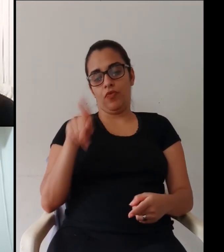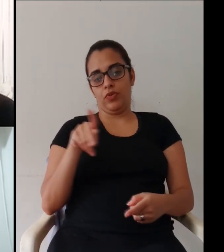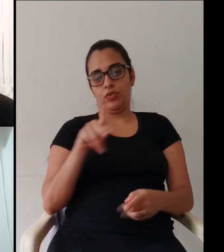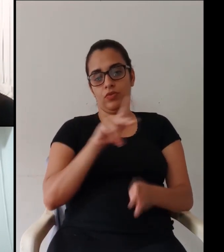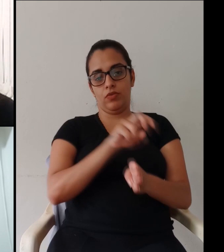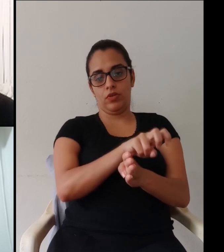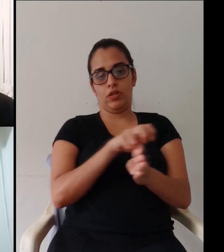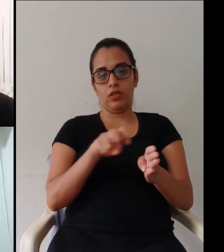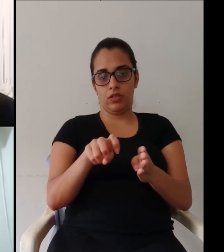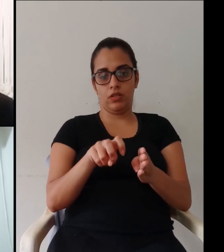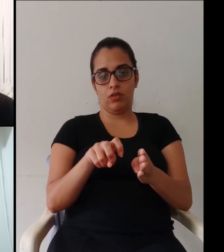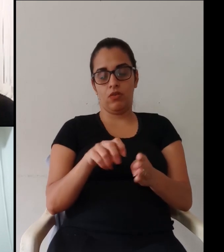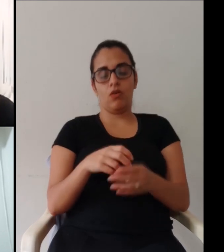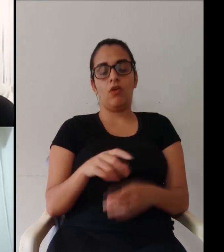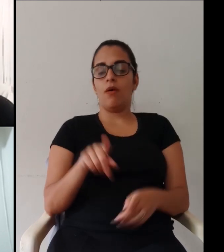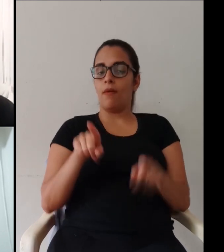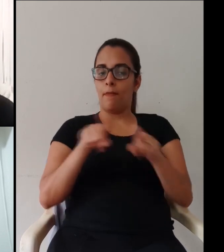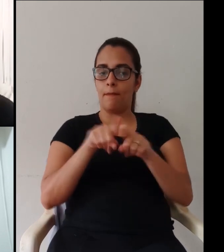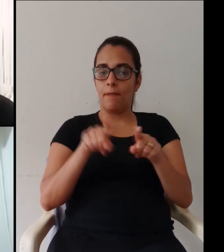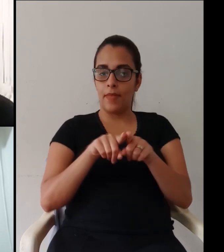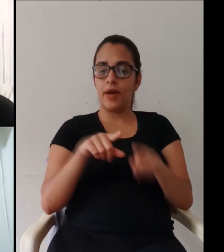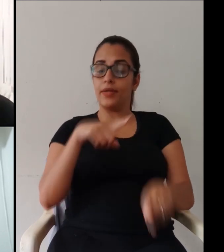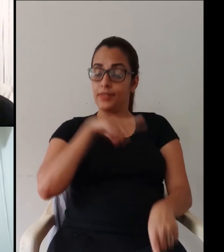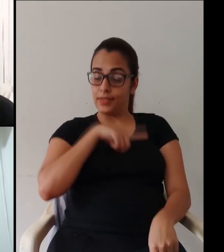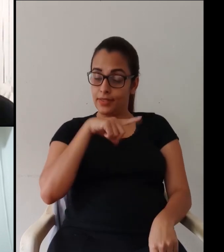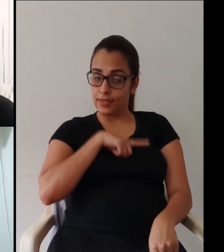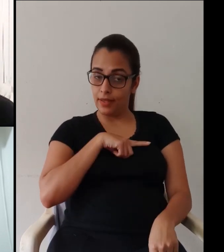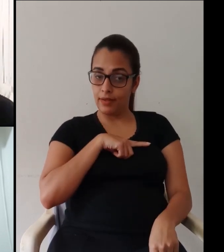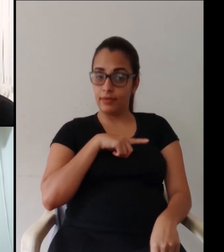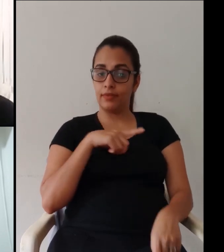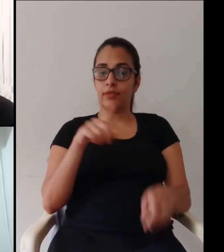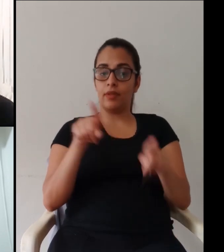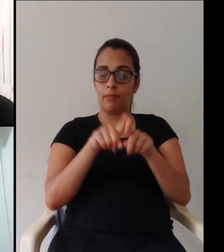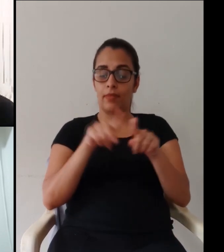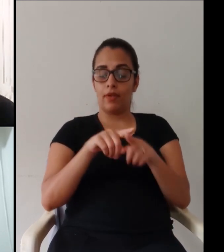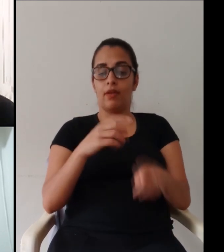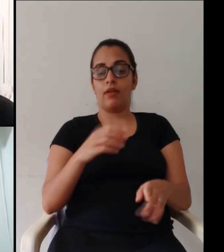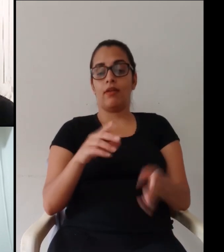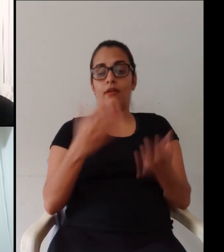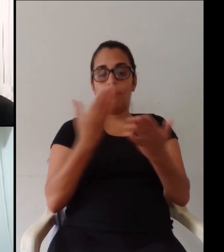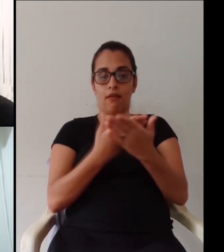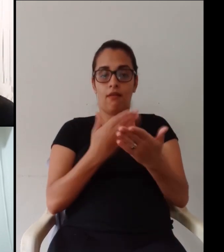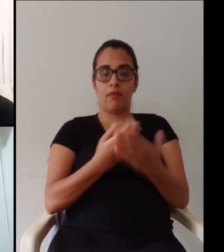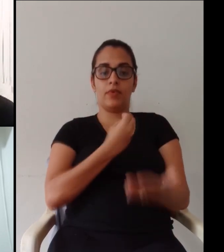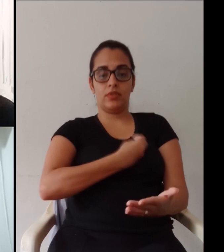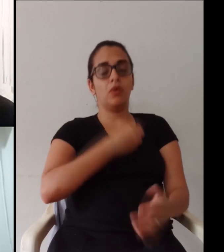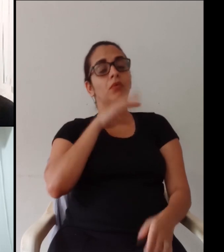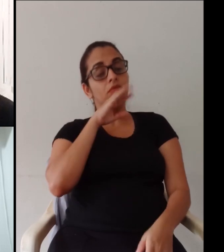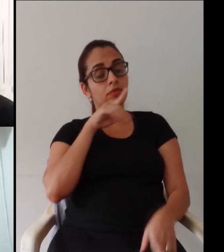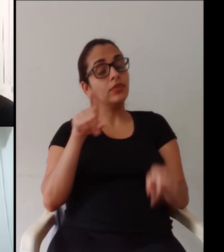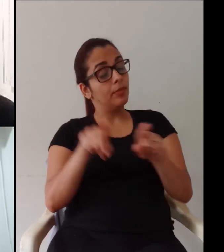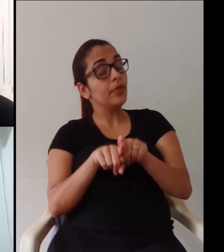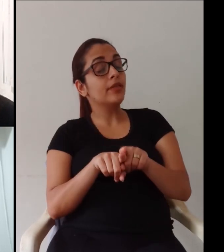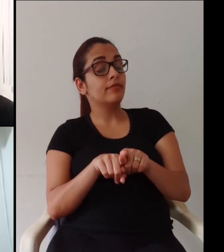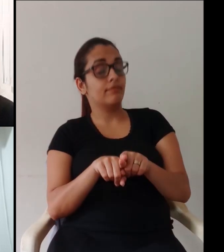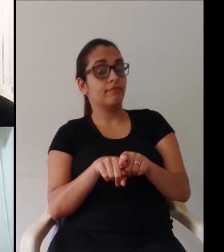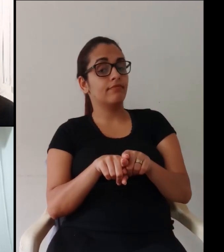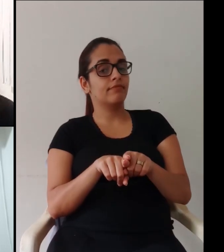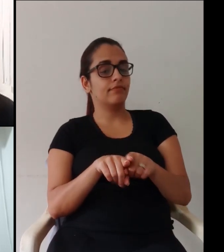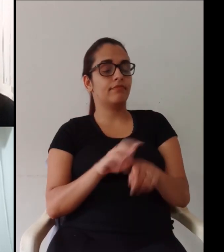é porque a gente é professora de EAD existe aula presencial de mim e existe